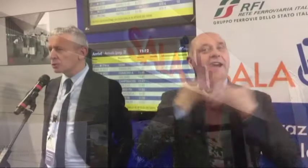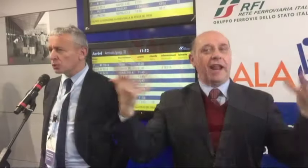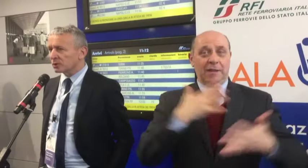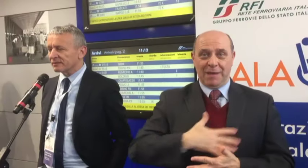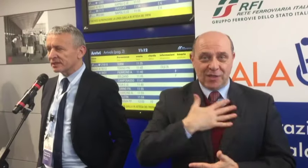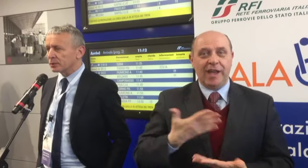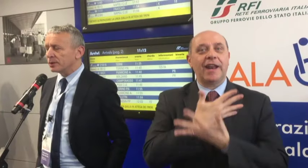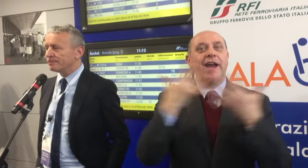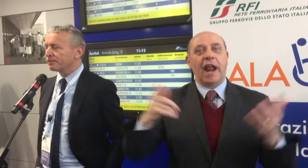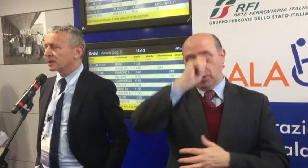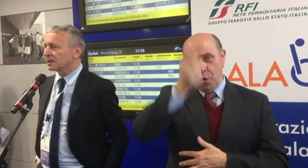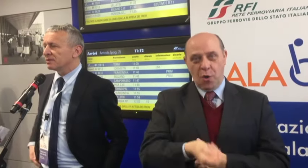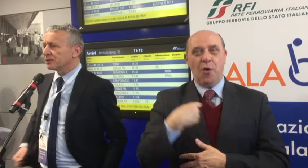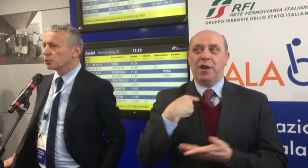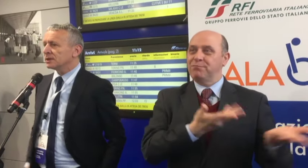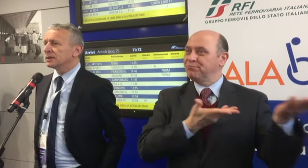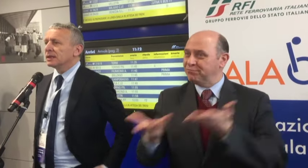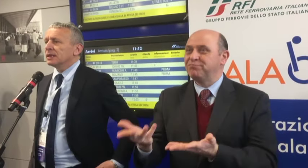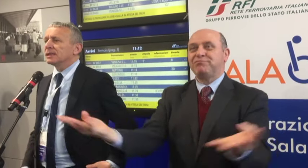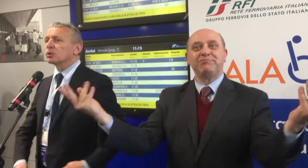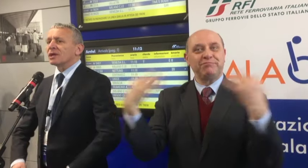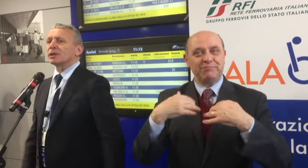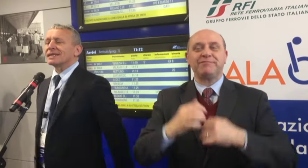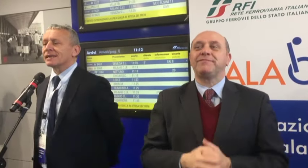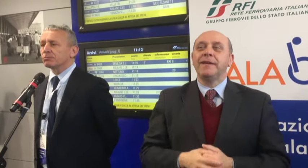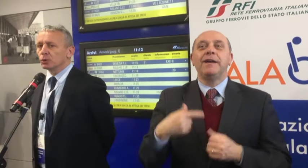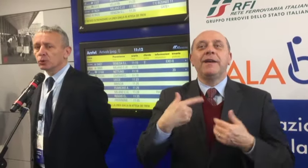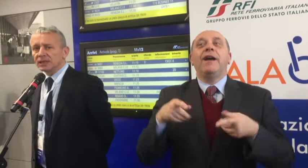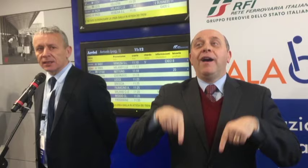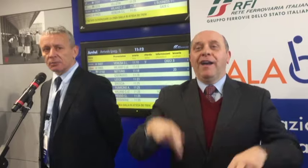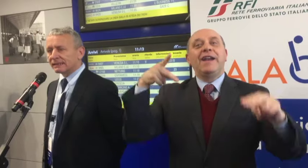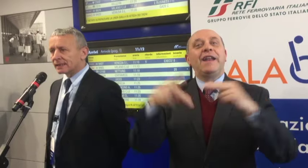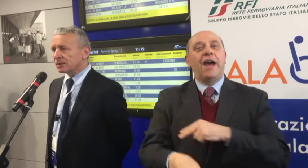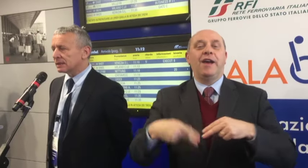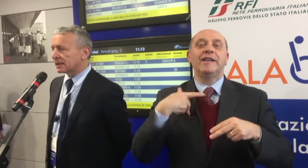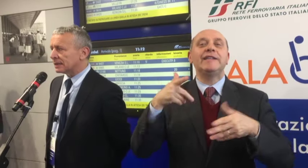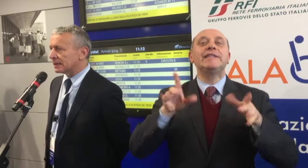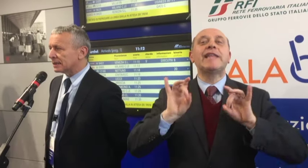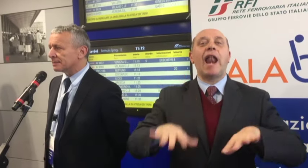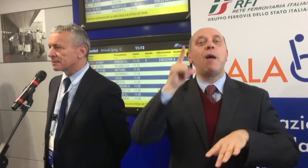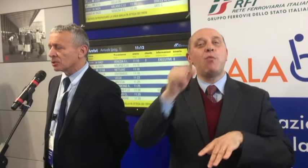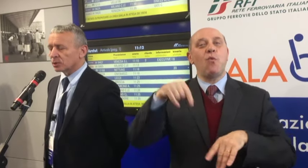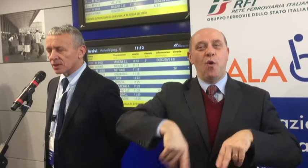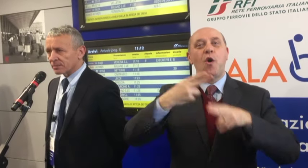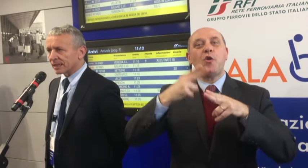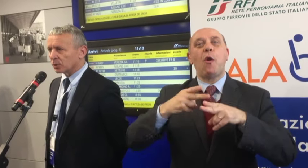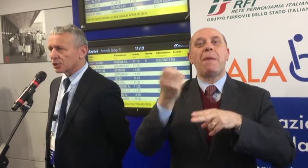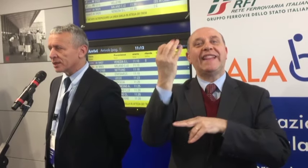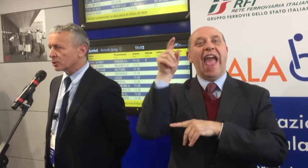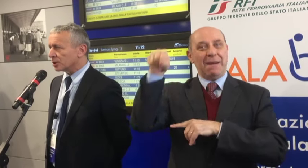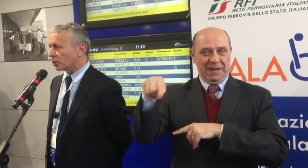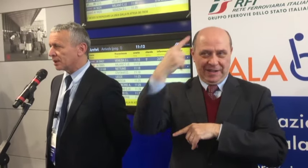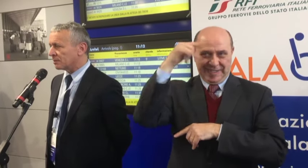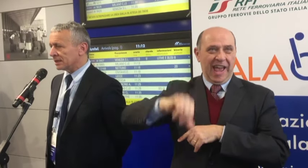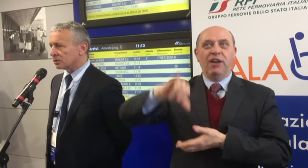è un grande onore avervi qui, benvenuti. Inauguriamo la sala blu di Roma Termini che, come tutti sapranno,